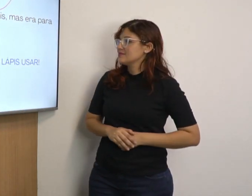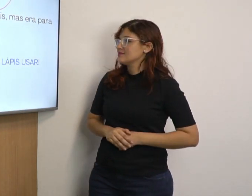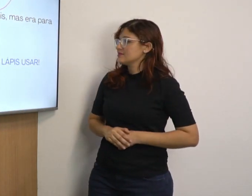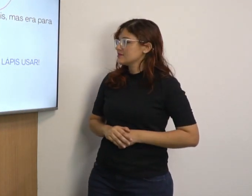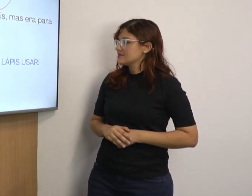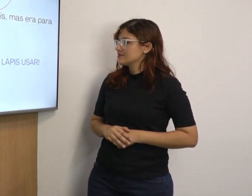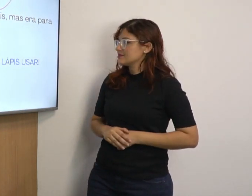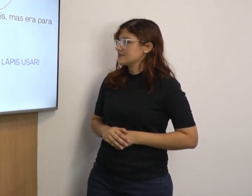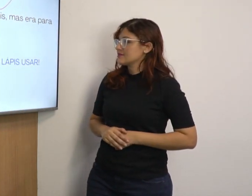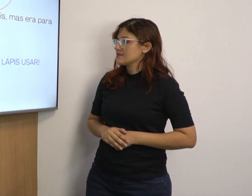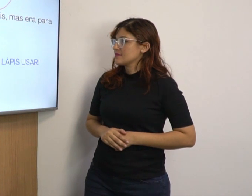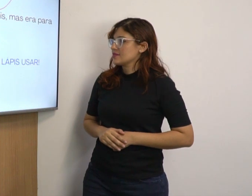Viu?